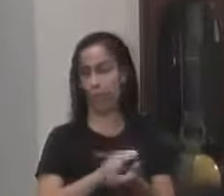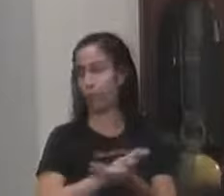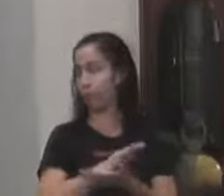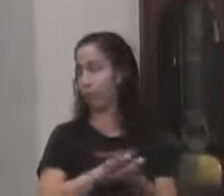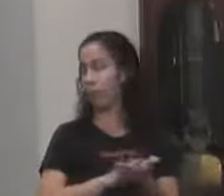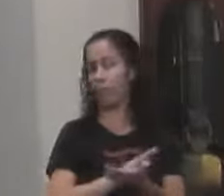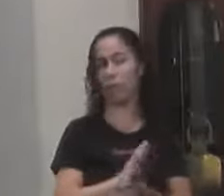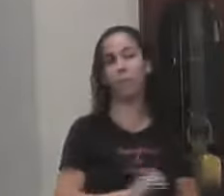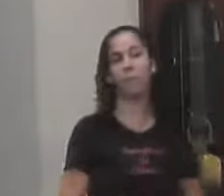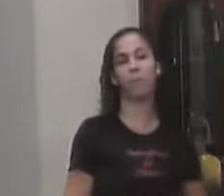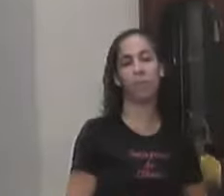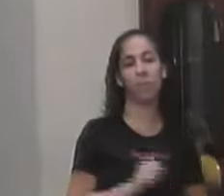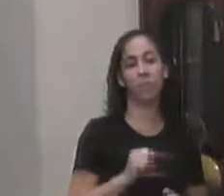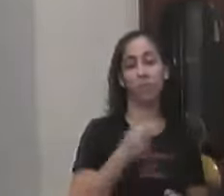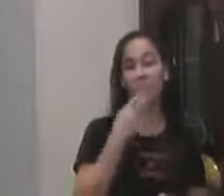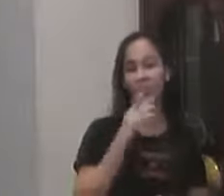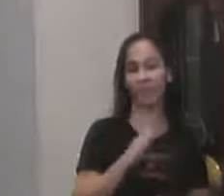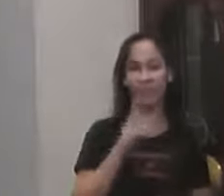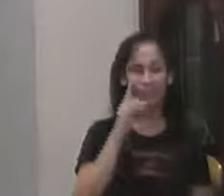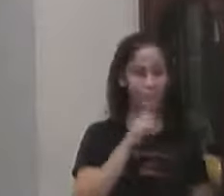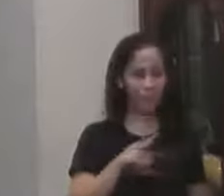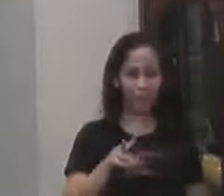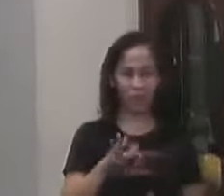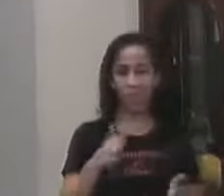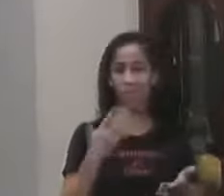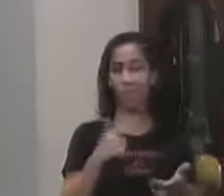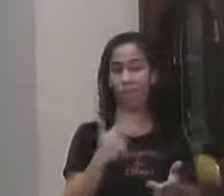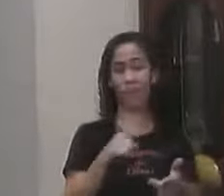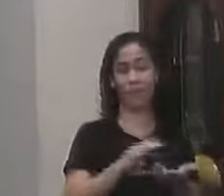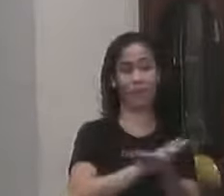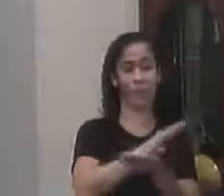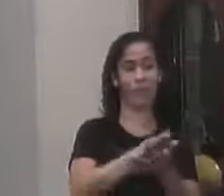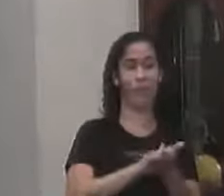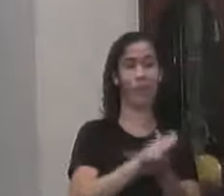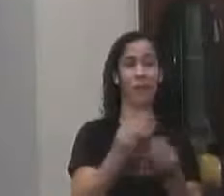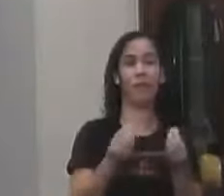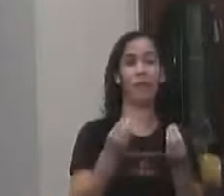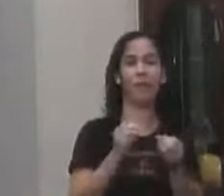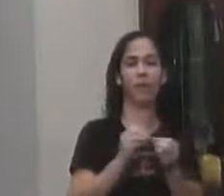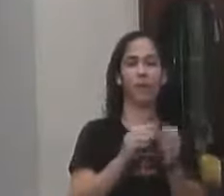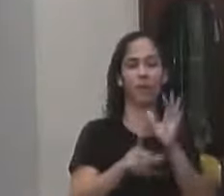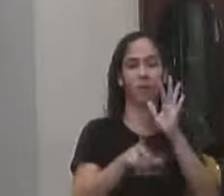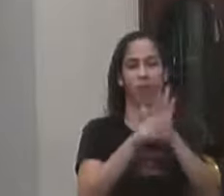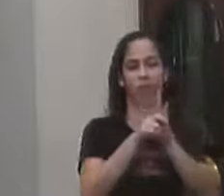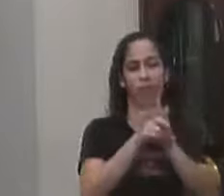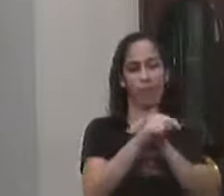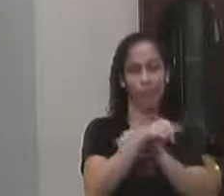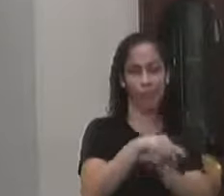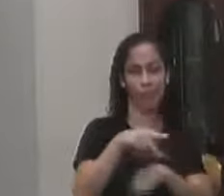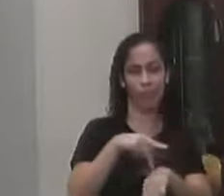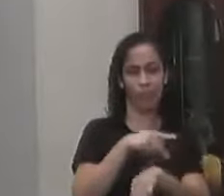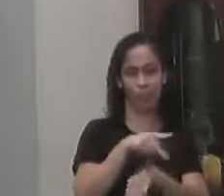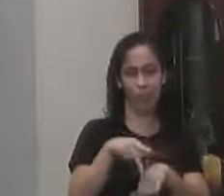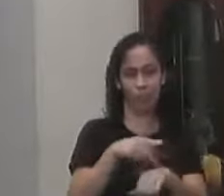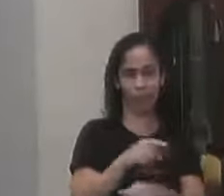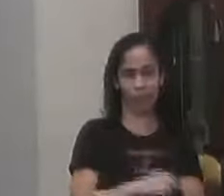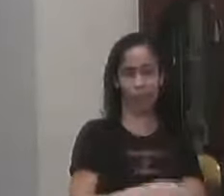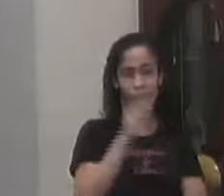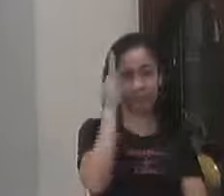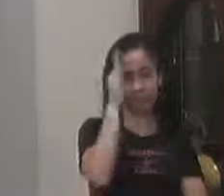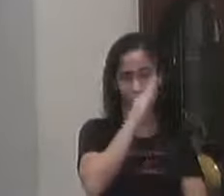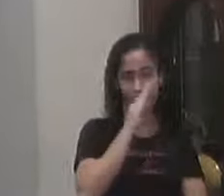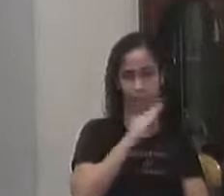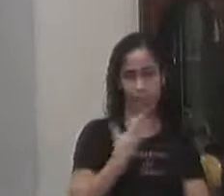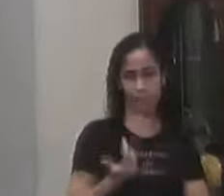Pode-se dizer Que existe Mas isso é o que? É a nossa Constituição Do país Isso é o que? É